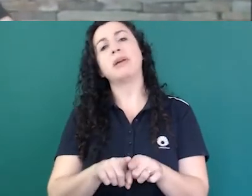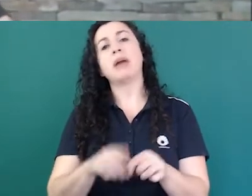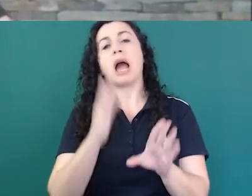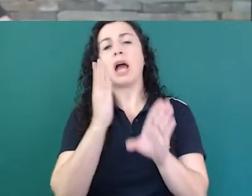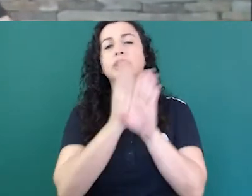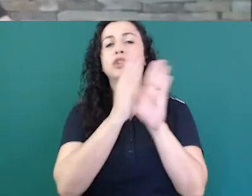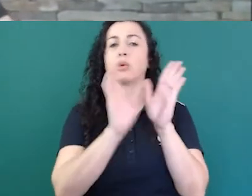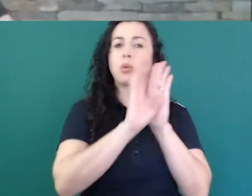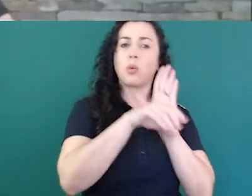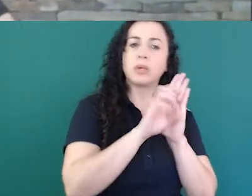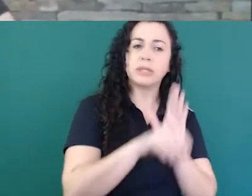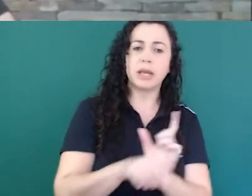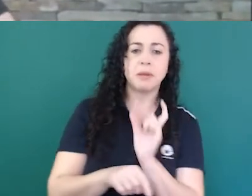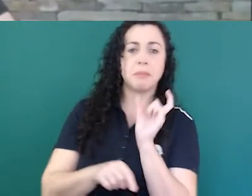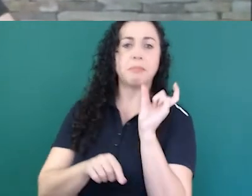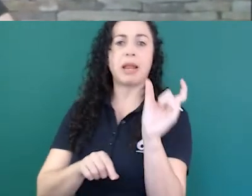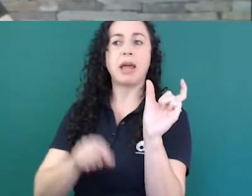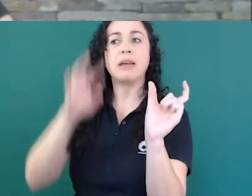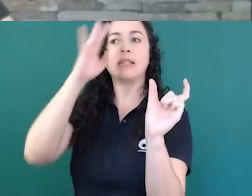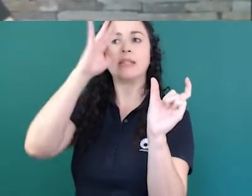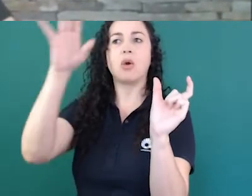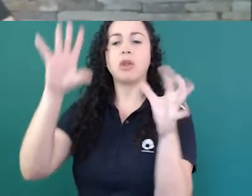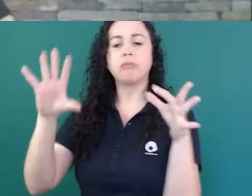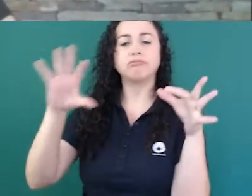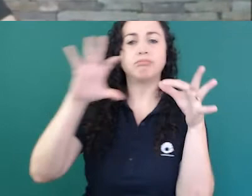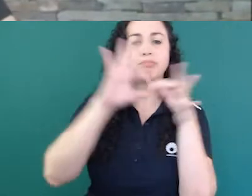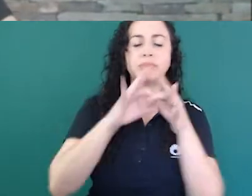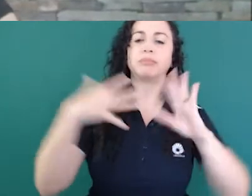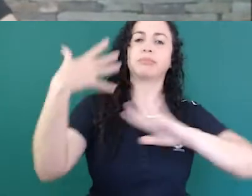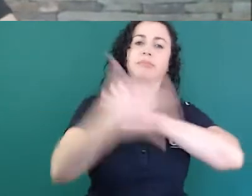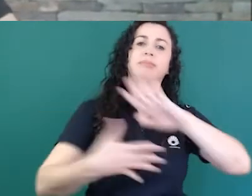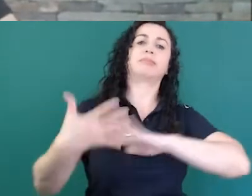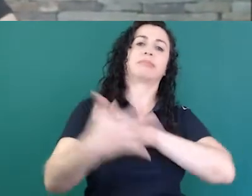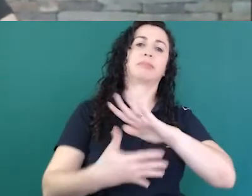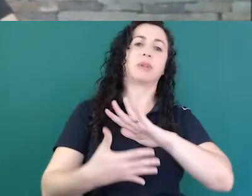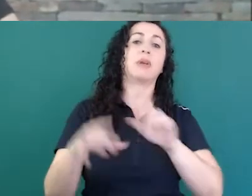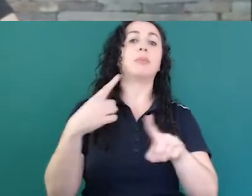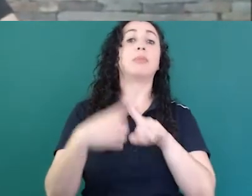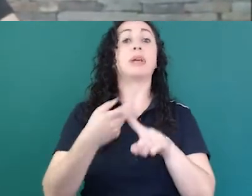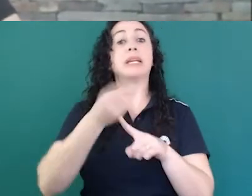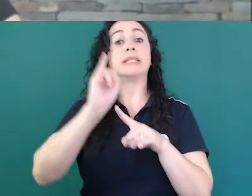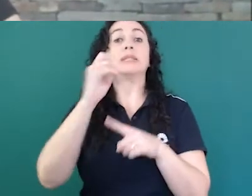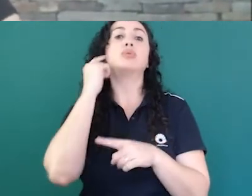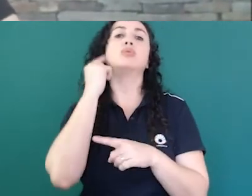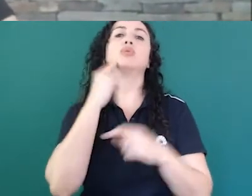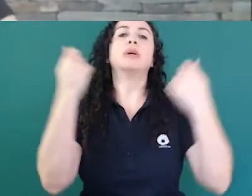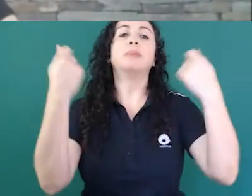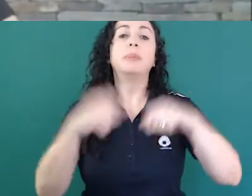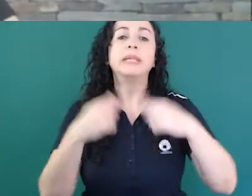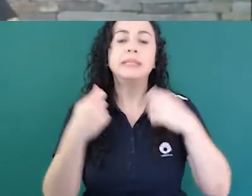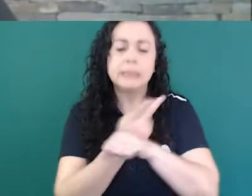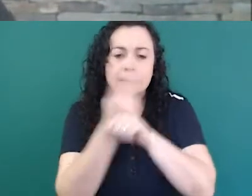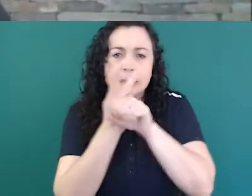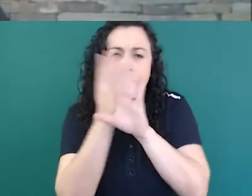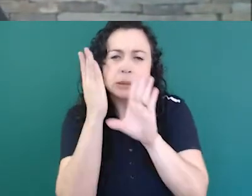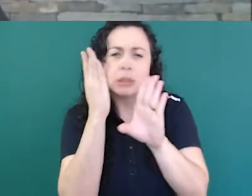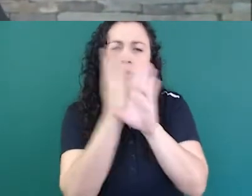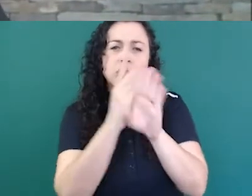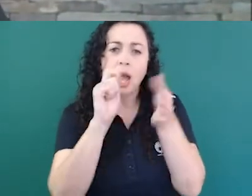teoria para que quando os surdos precisam e entram em contato com esses autores já exista essa terminologia